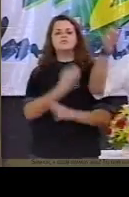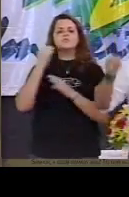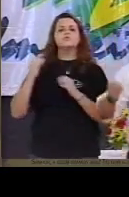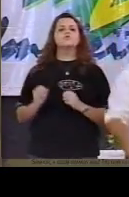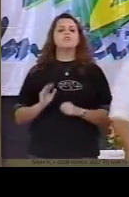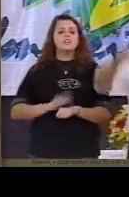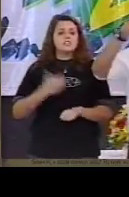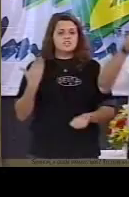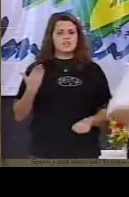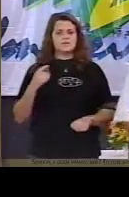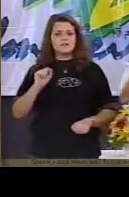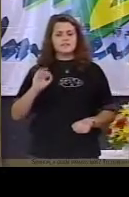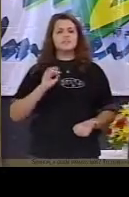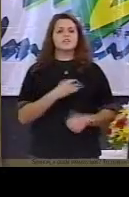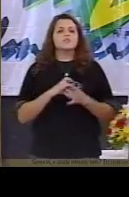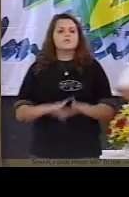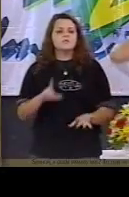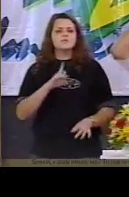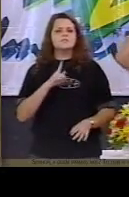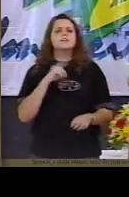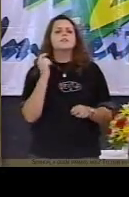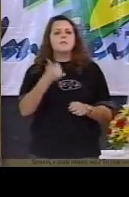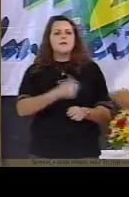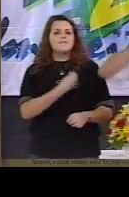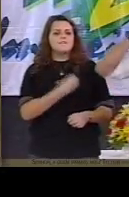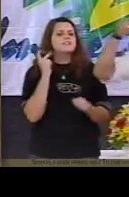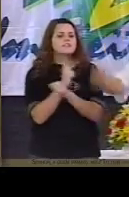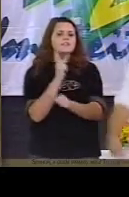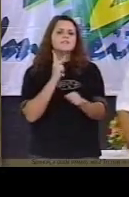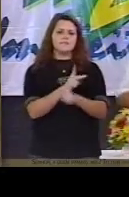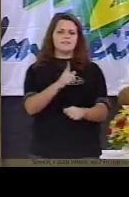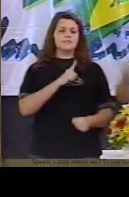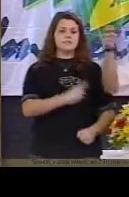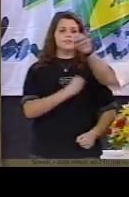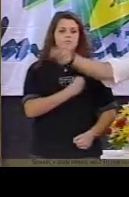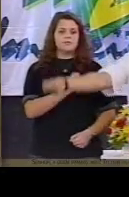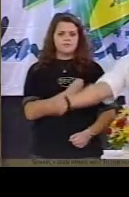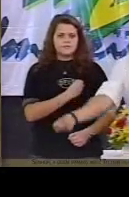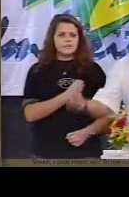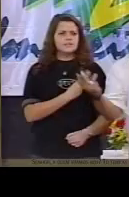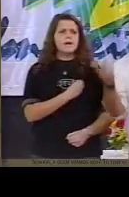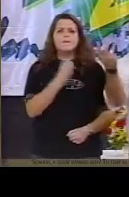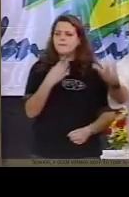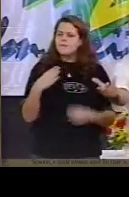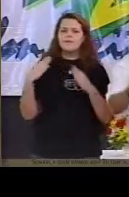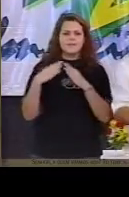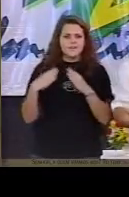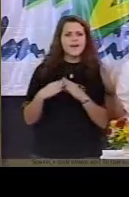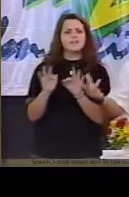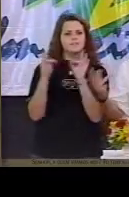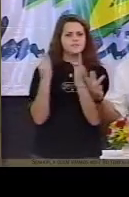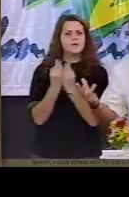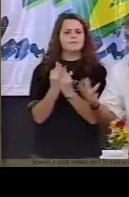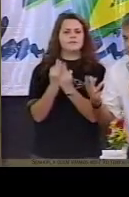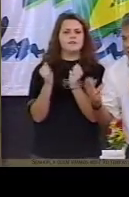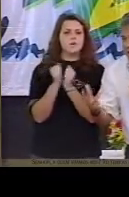é que permitamos que triunfe em nós em nossa casa, em nossa vida em nossas dificuldades a paz do Cristo